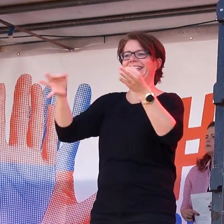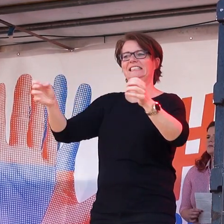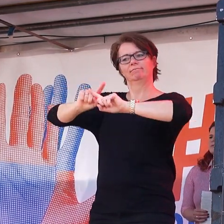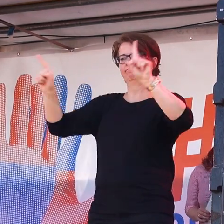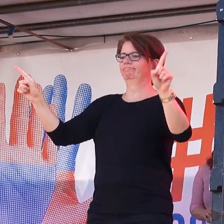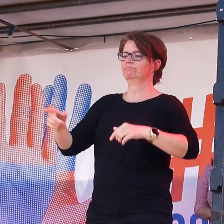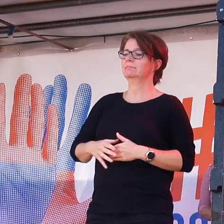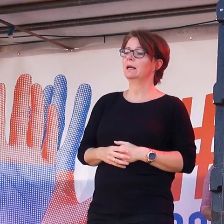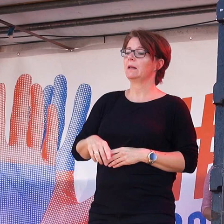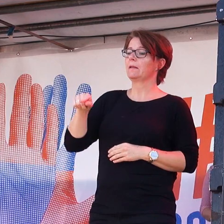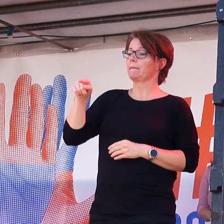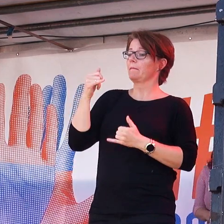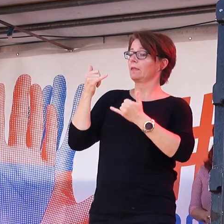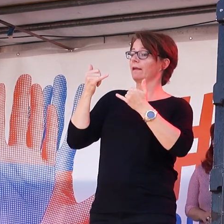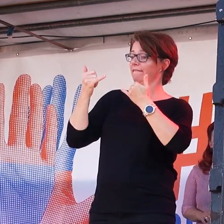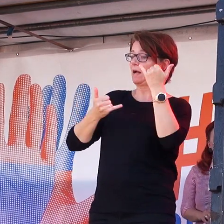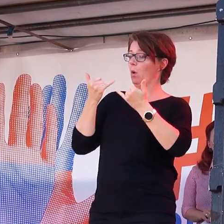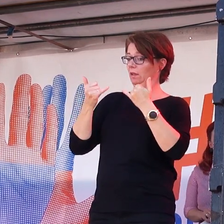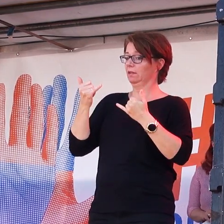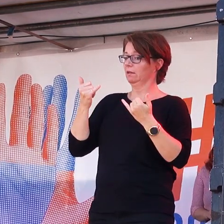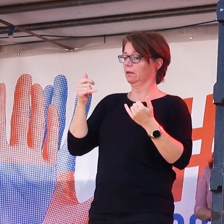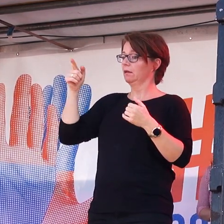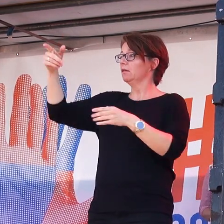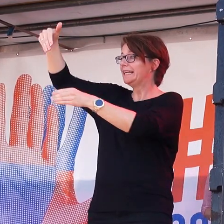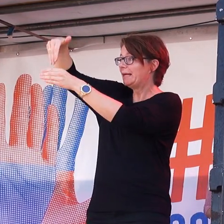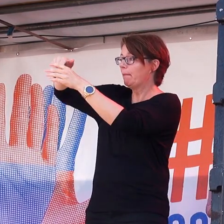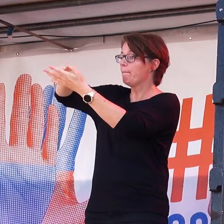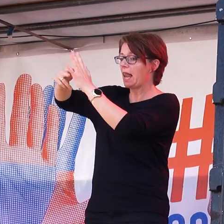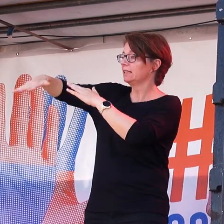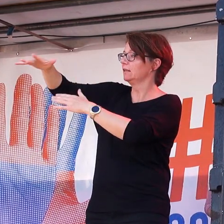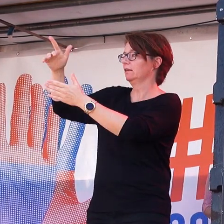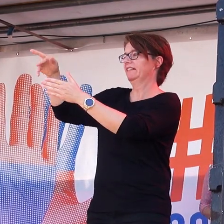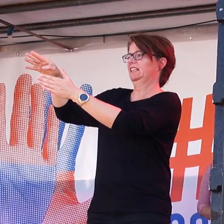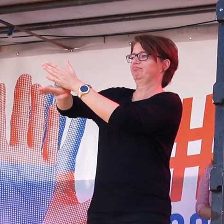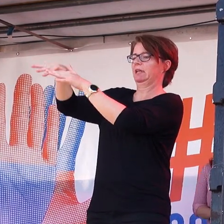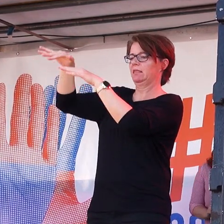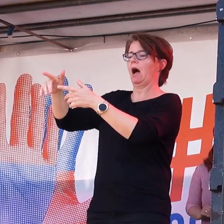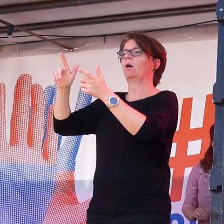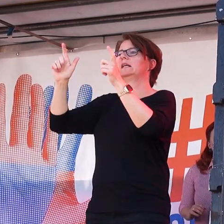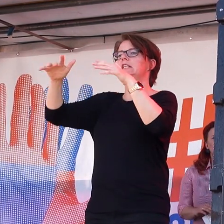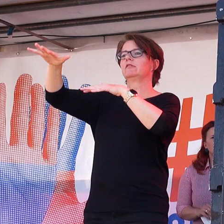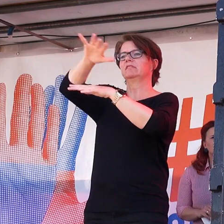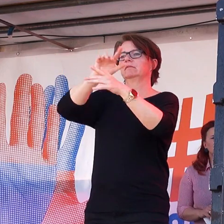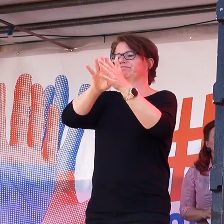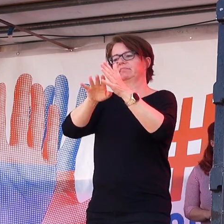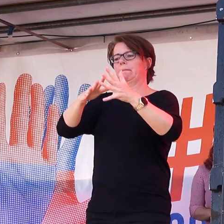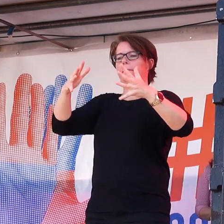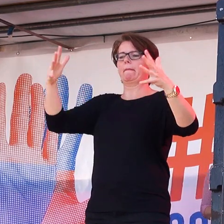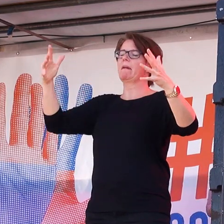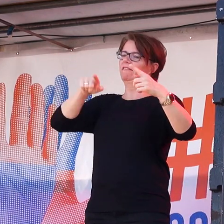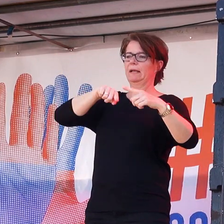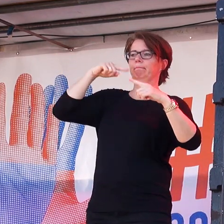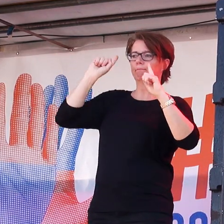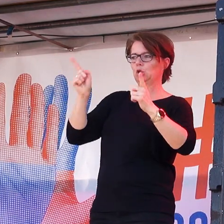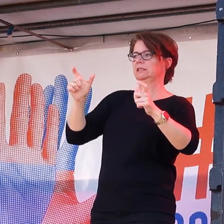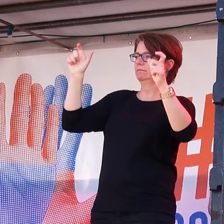Kräfte und Stimmungen im politischen und im öffentlichen Raum an Einfluss gewinnen. Rückwärtsgewandte Familien-